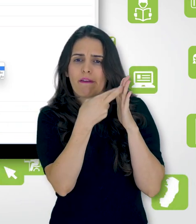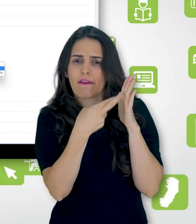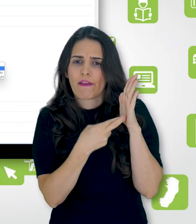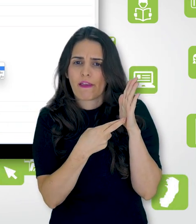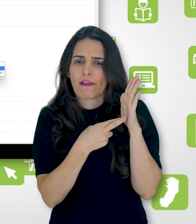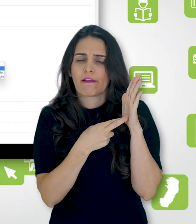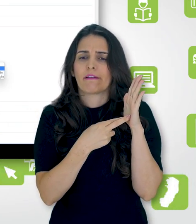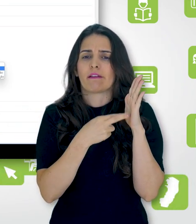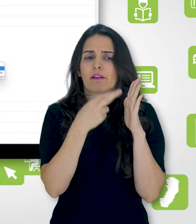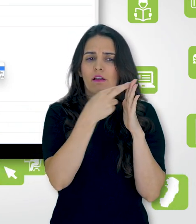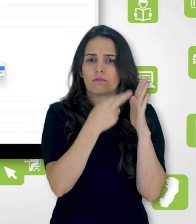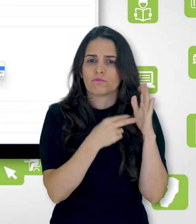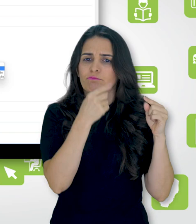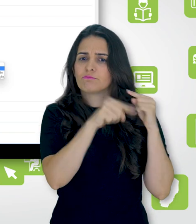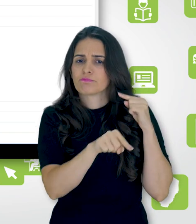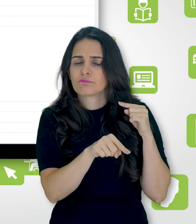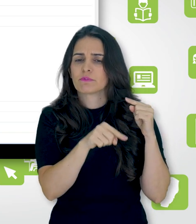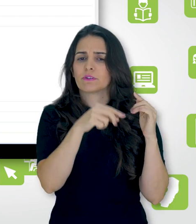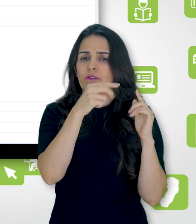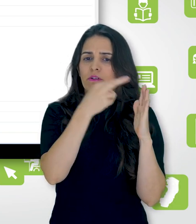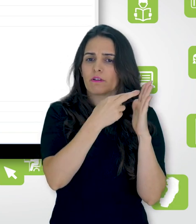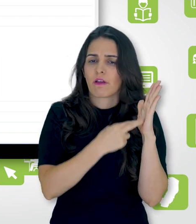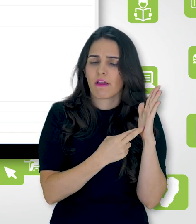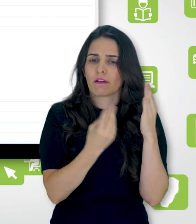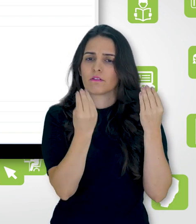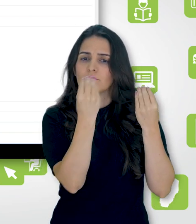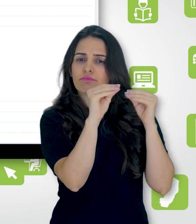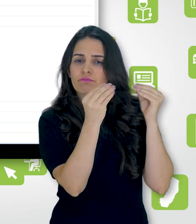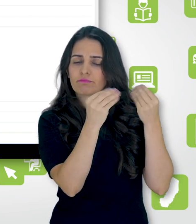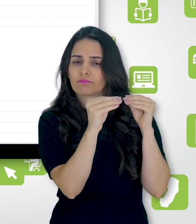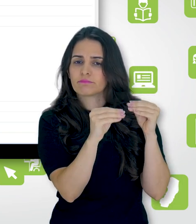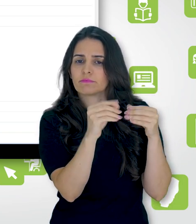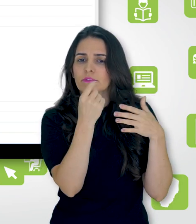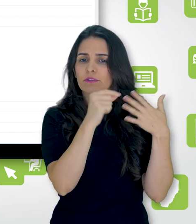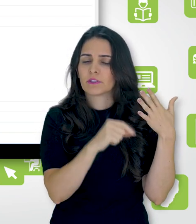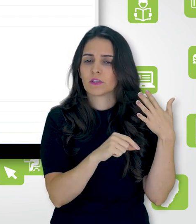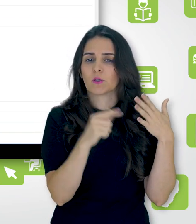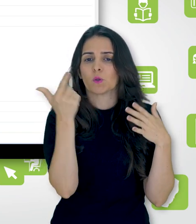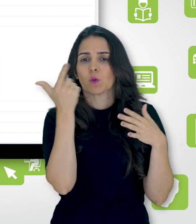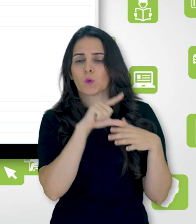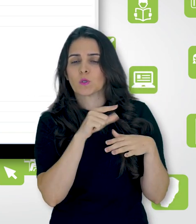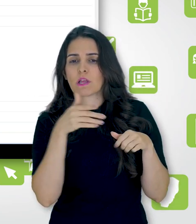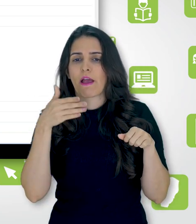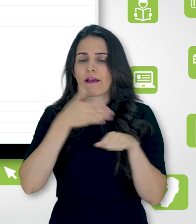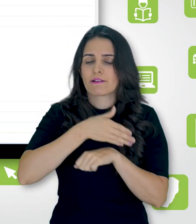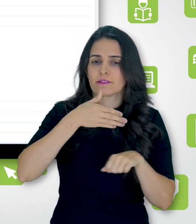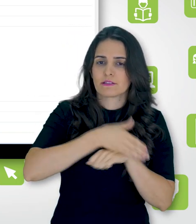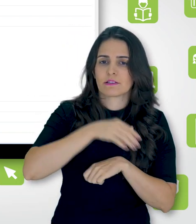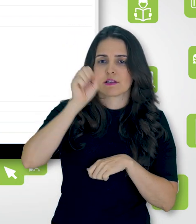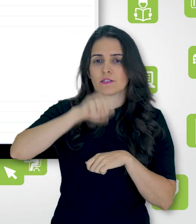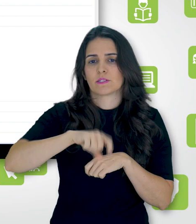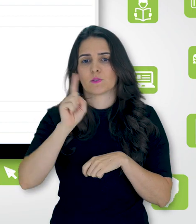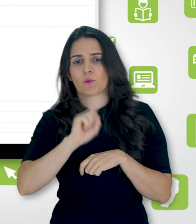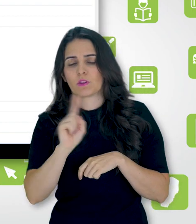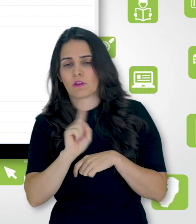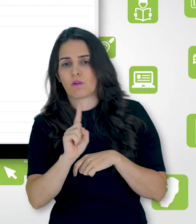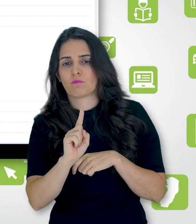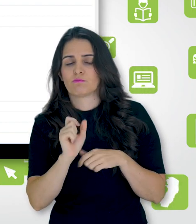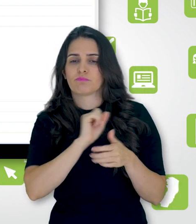restrições, para que o estudante acesse ou não determinada atividade ou recurso.